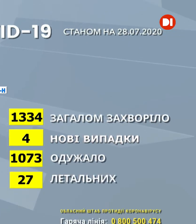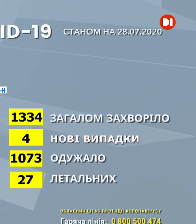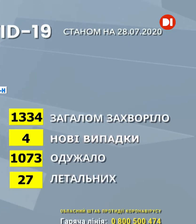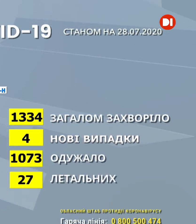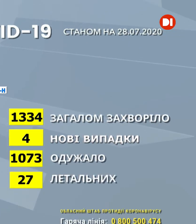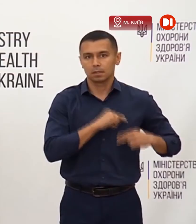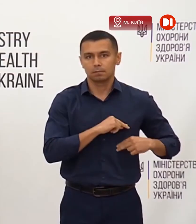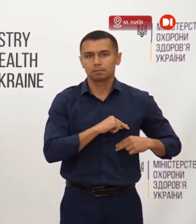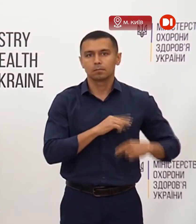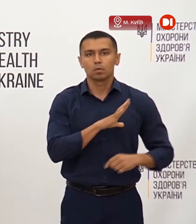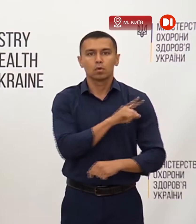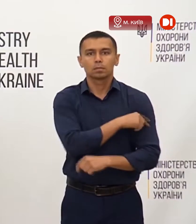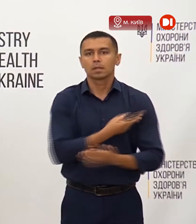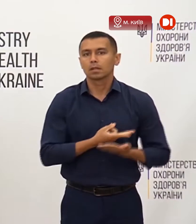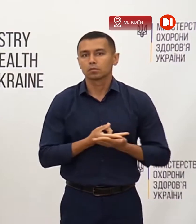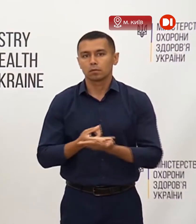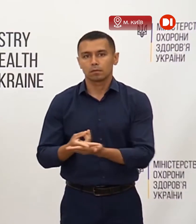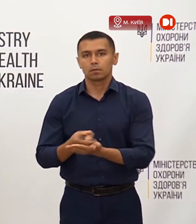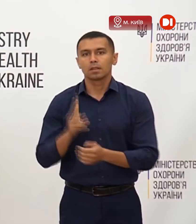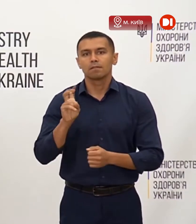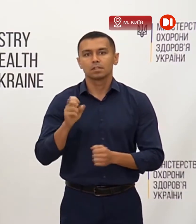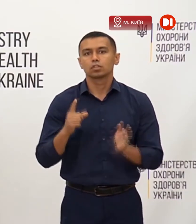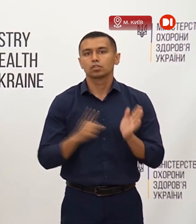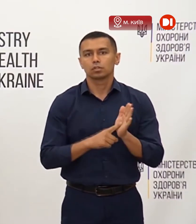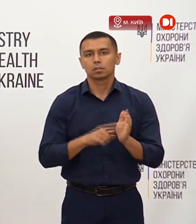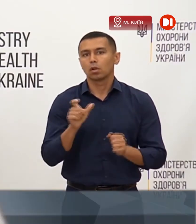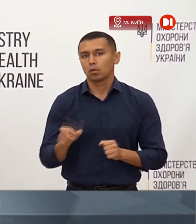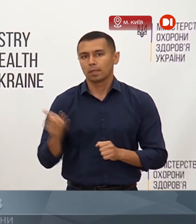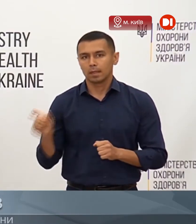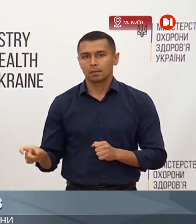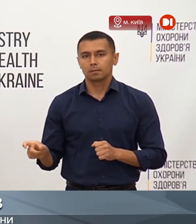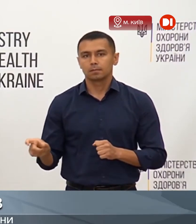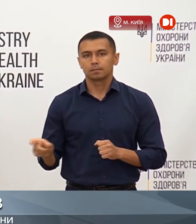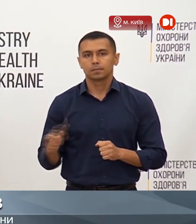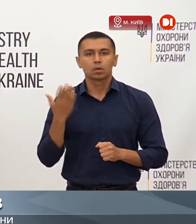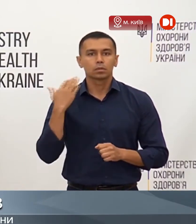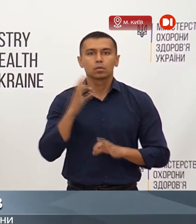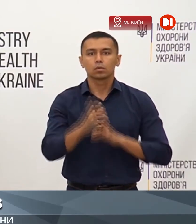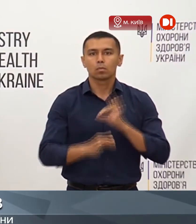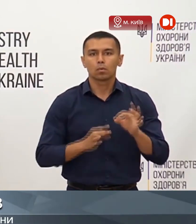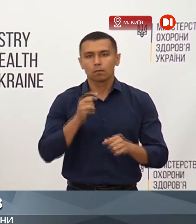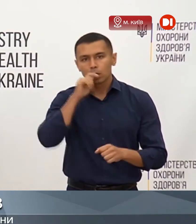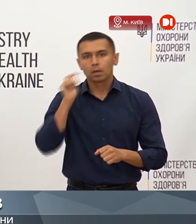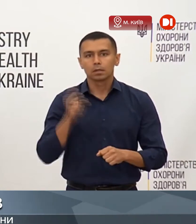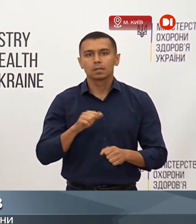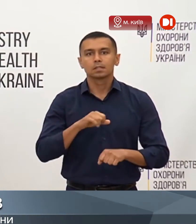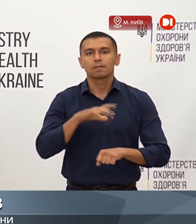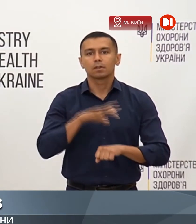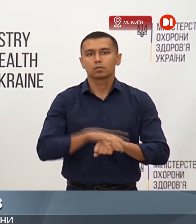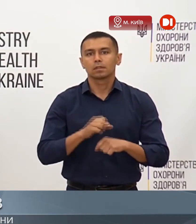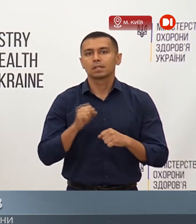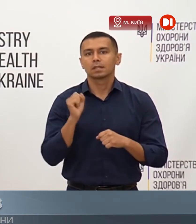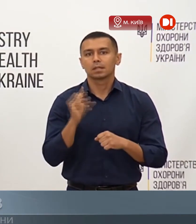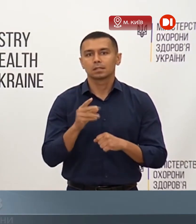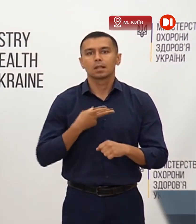та Київ. Було госпіталізовано 206 людей. За останню добу в Україні зафіксовано